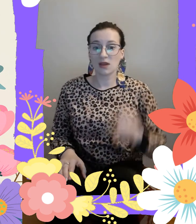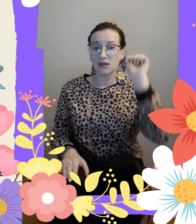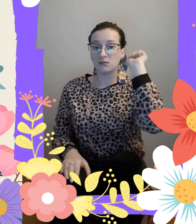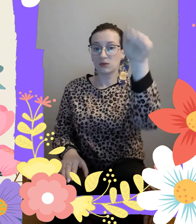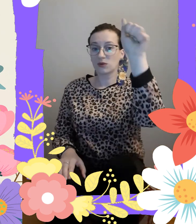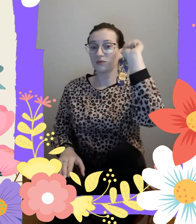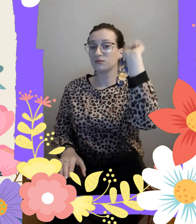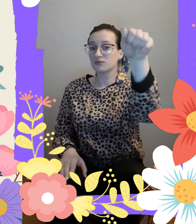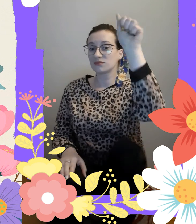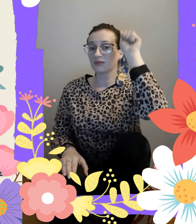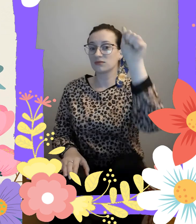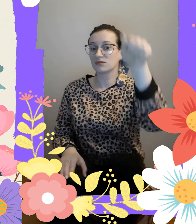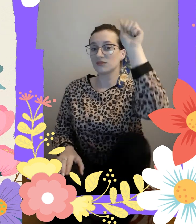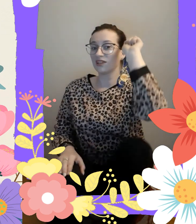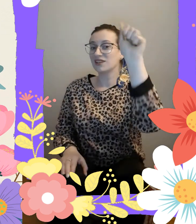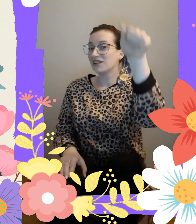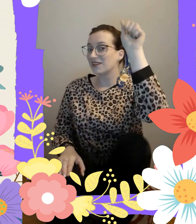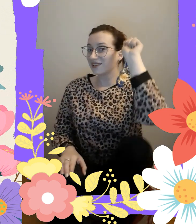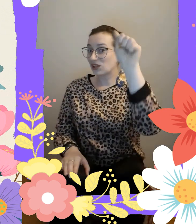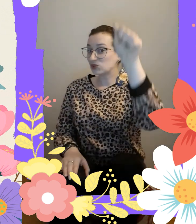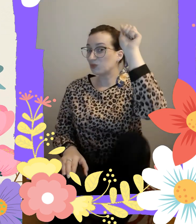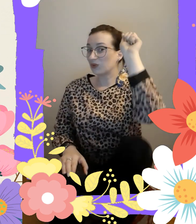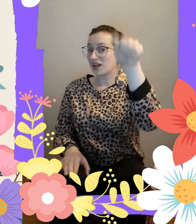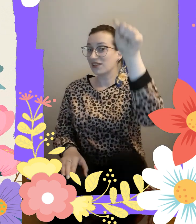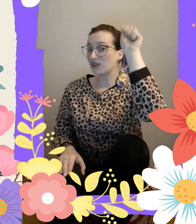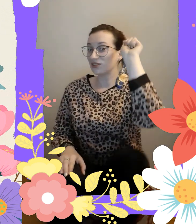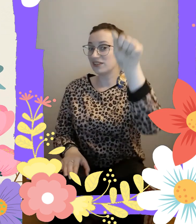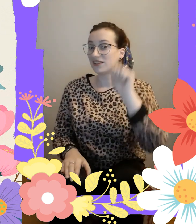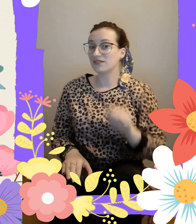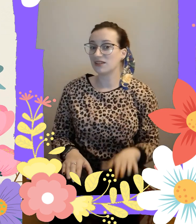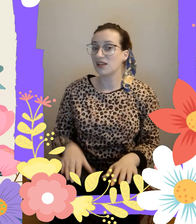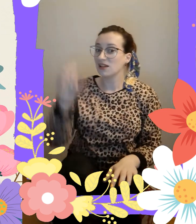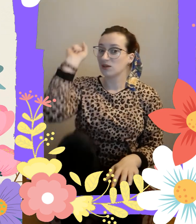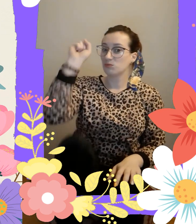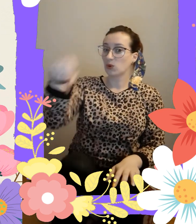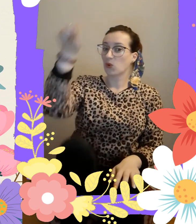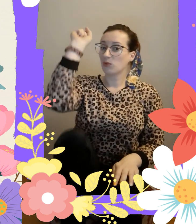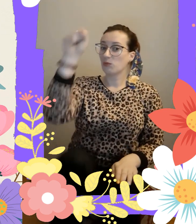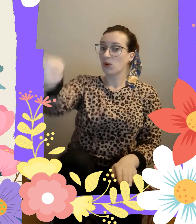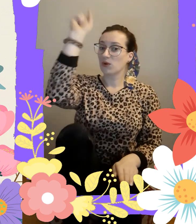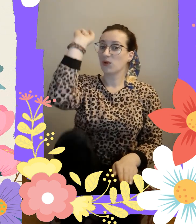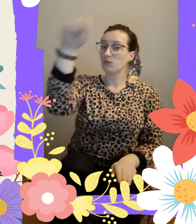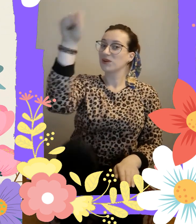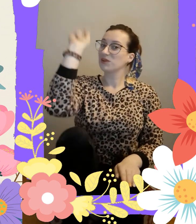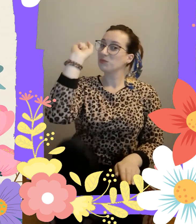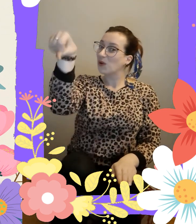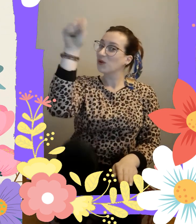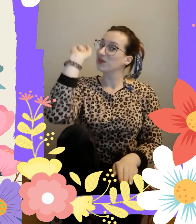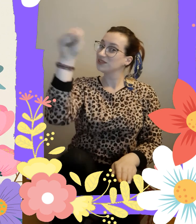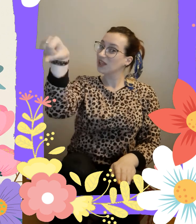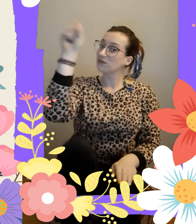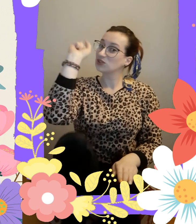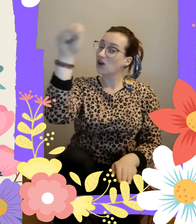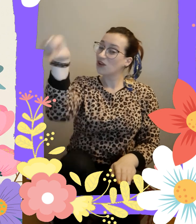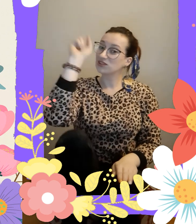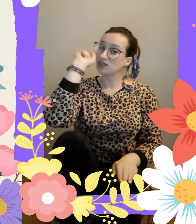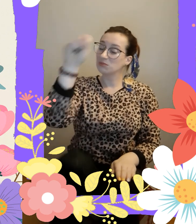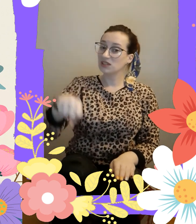Stuk, tok, stuk, stuk, stuka do drzwi. Tuk, tok, tok, tok, otwórz proszę mi.